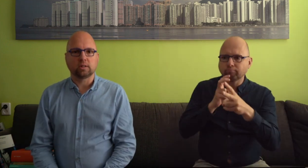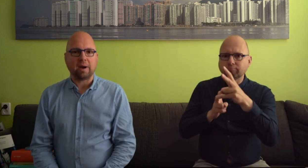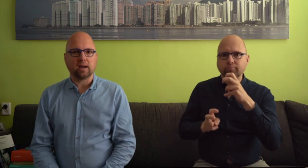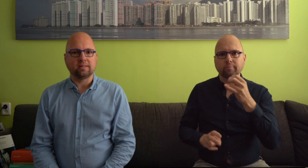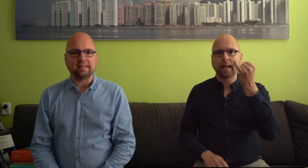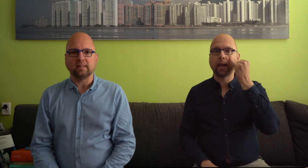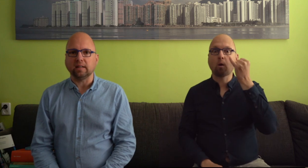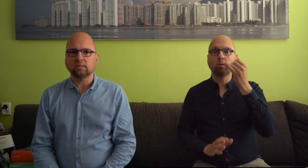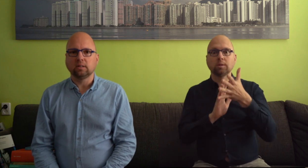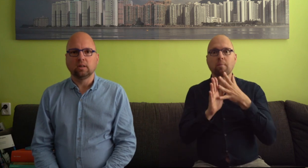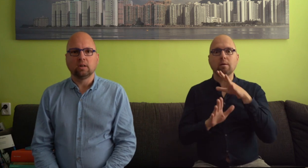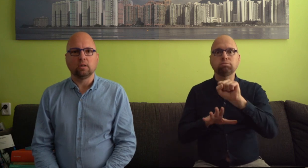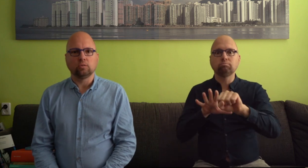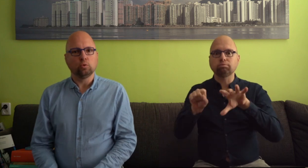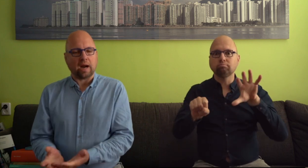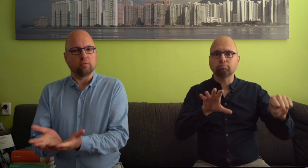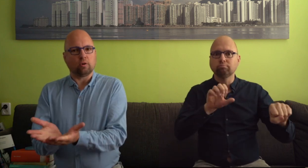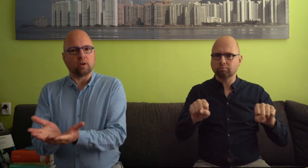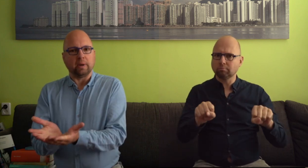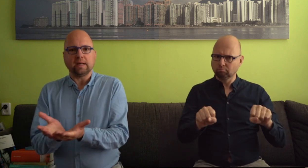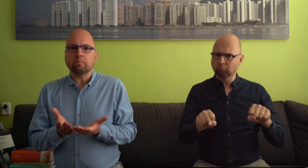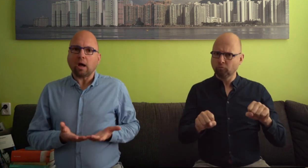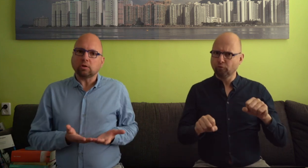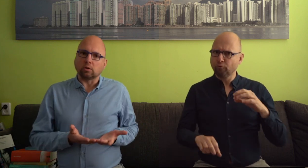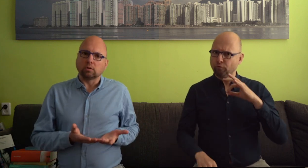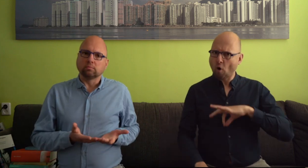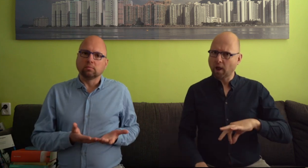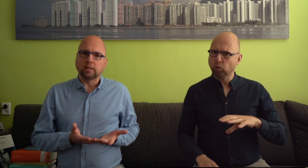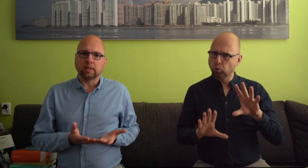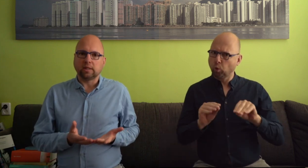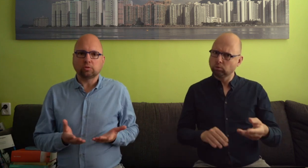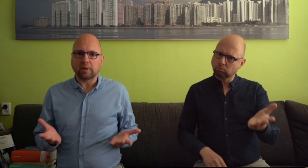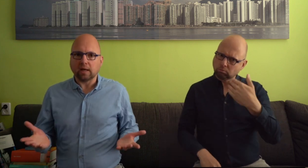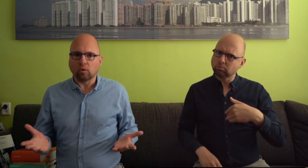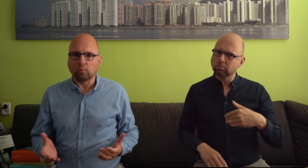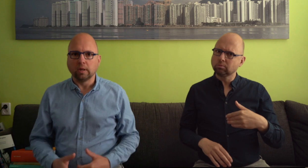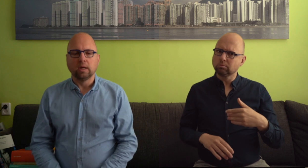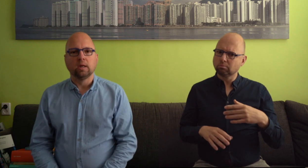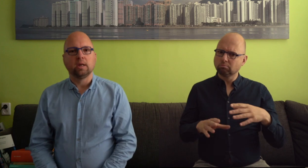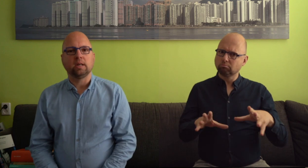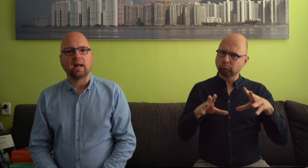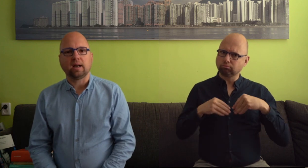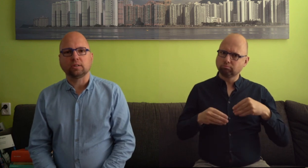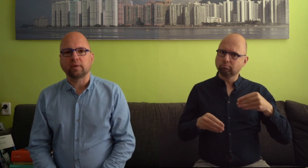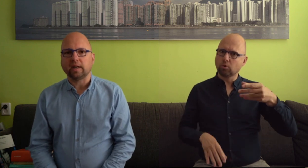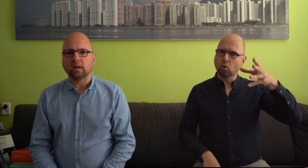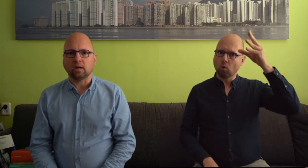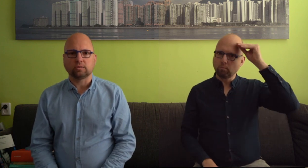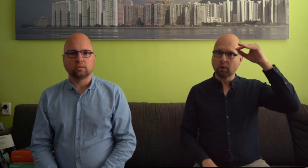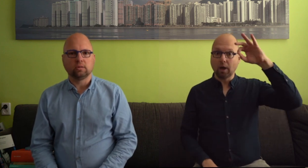gebaren detecteert, doe daar uw voordeel mee en gebruik ze ook. Er is niks op tegen om in het dagelijks verkeer, als